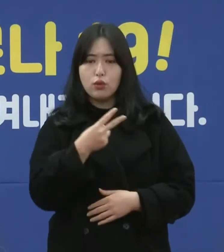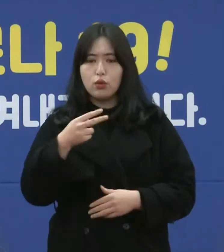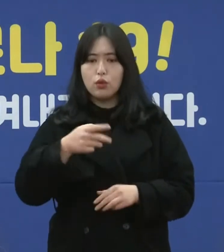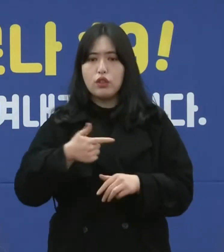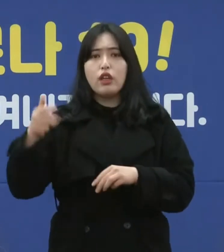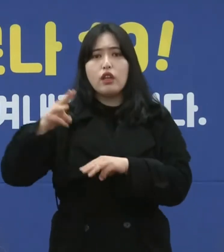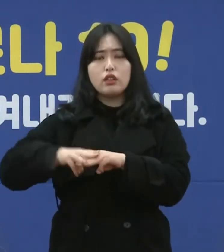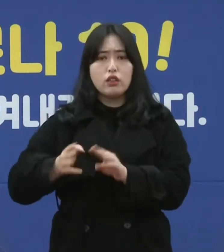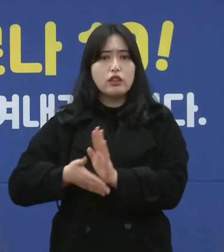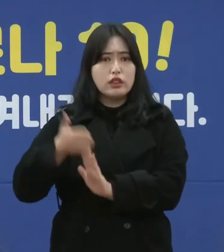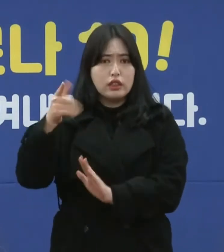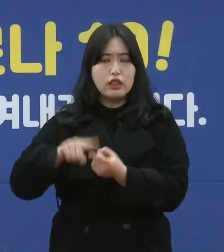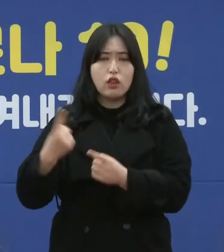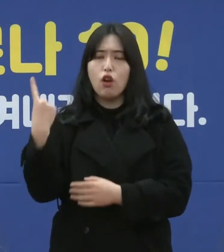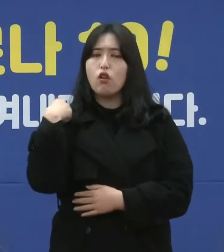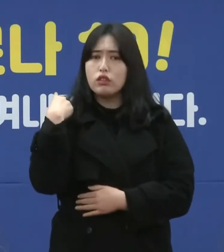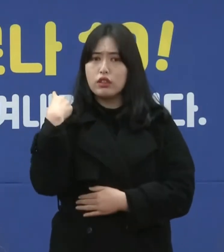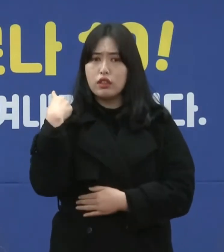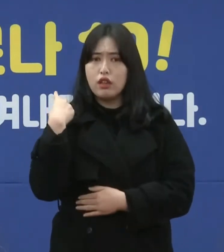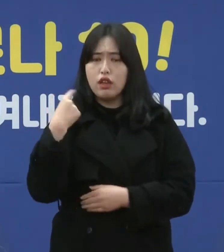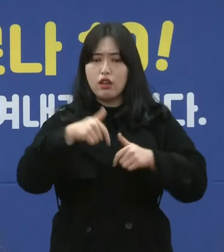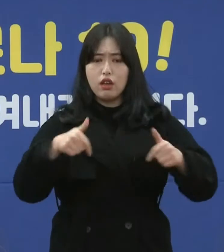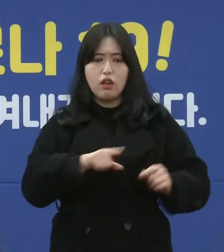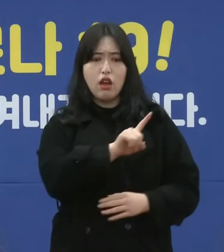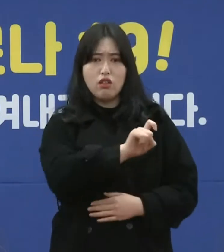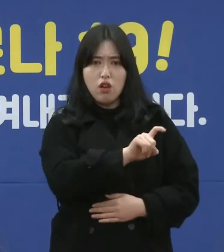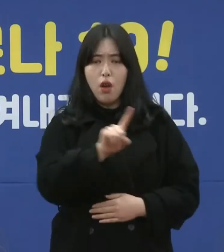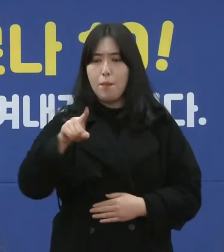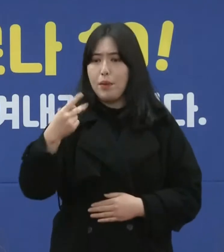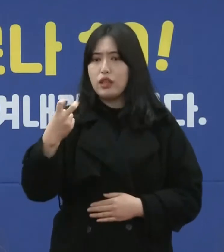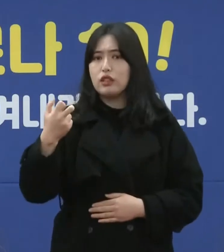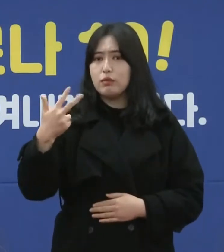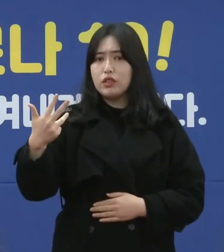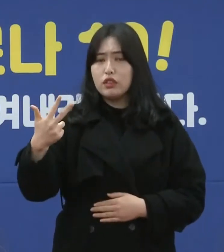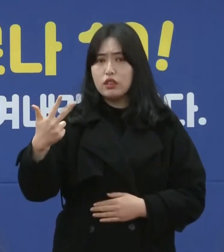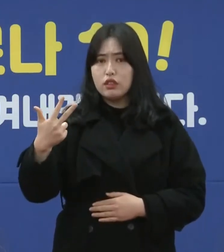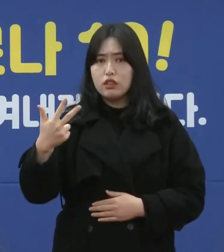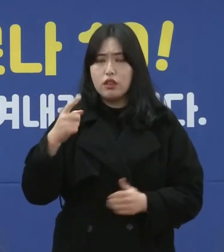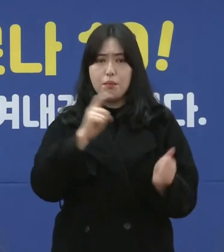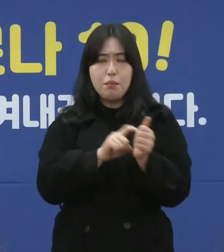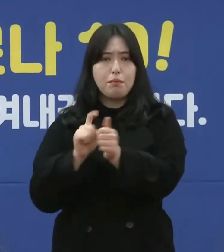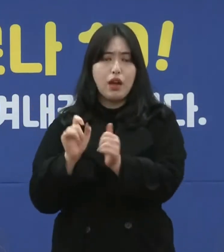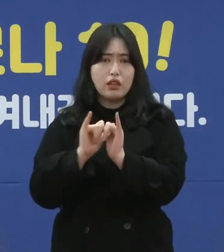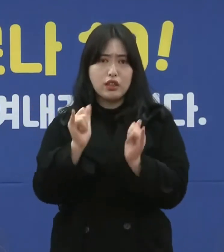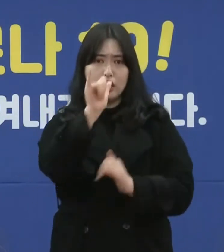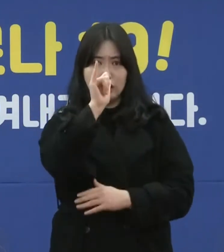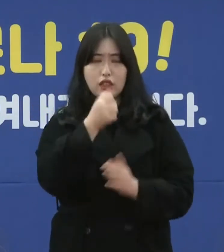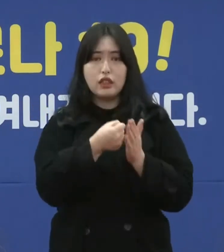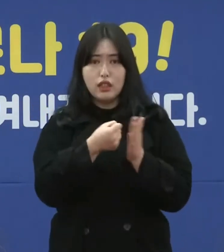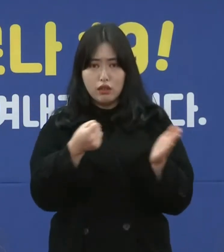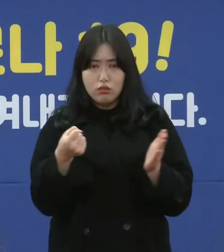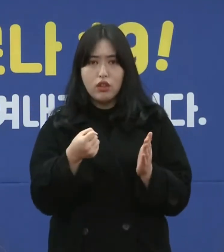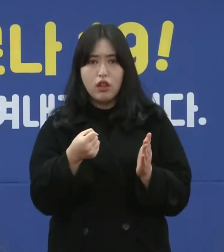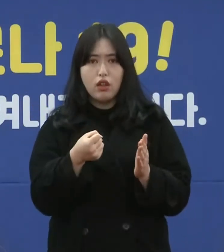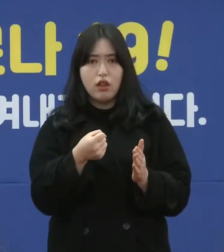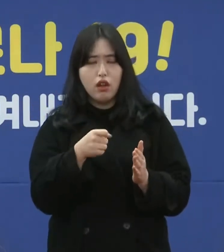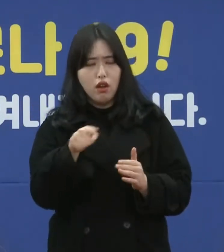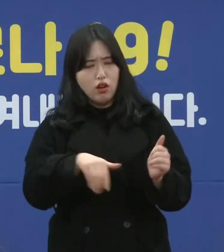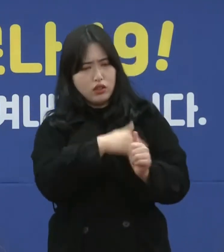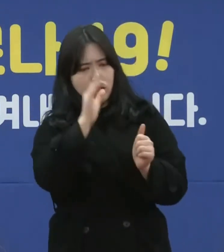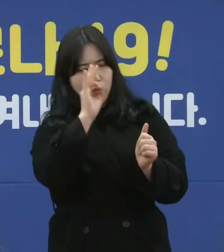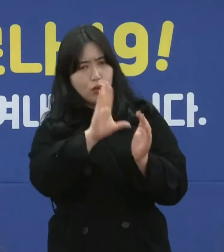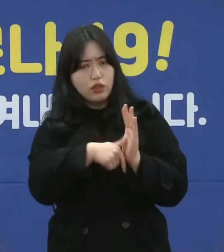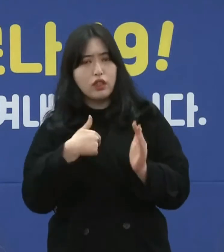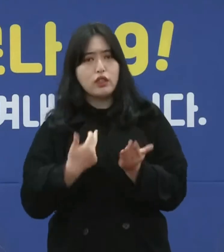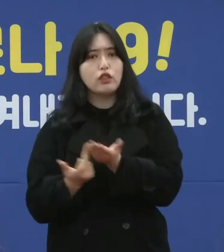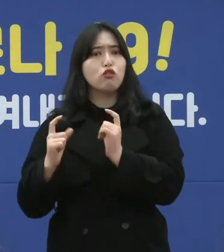어저께 각각 11명, 127명의 확진자가 발생했습니다. 그래서 이런 점을 비춰볼 때 우리